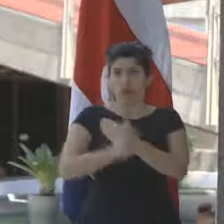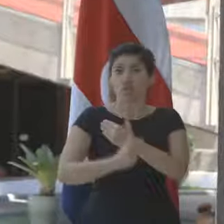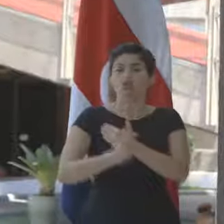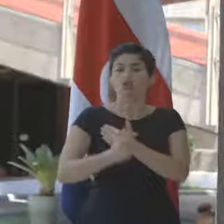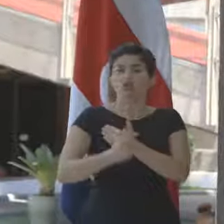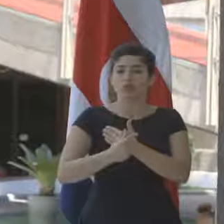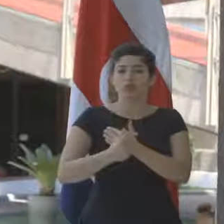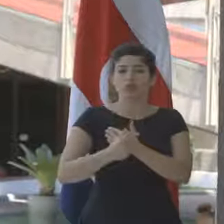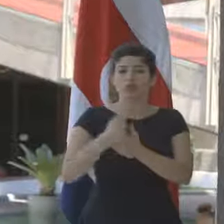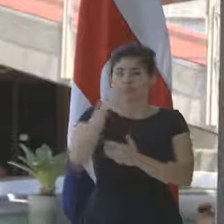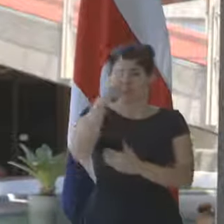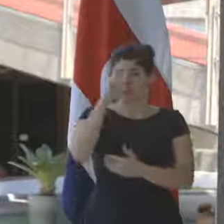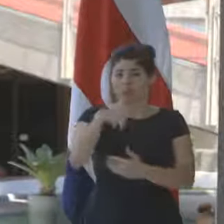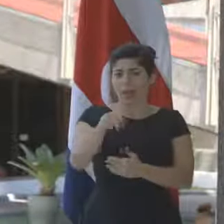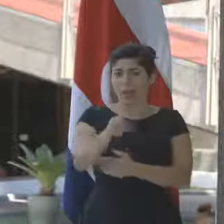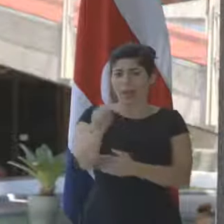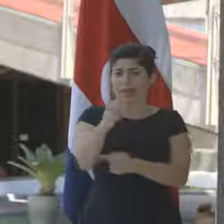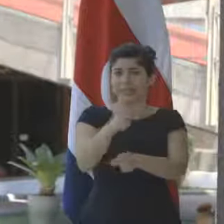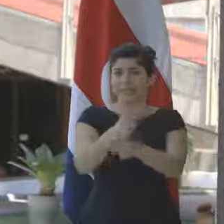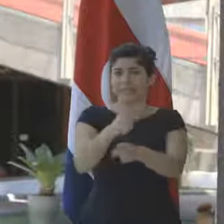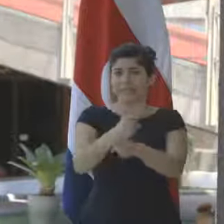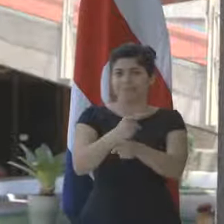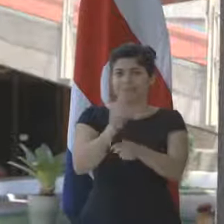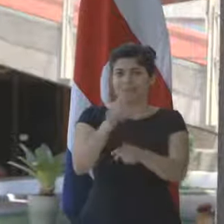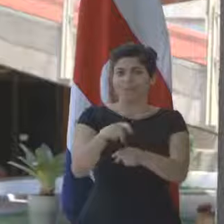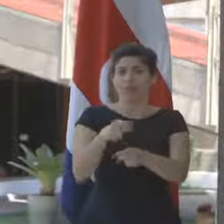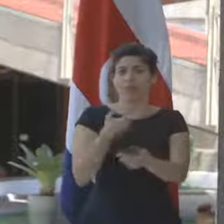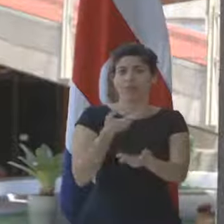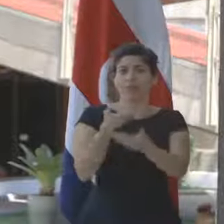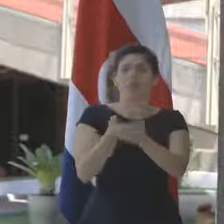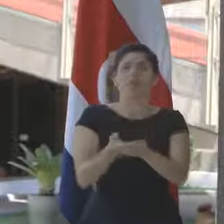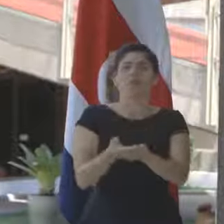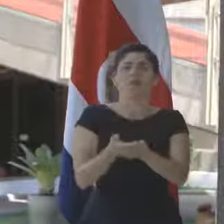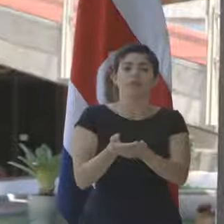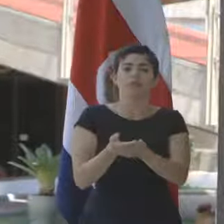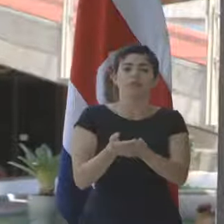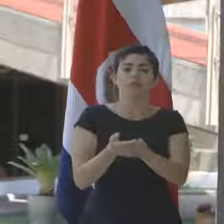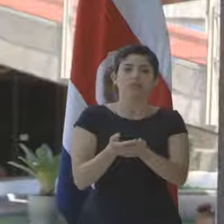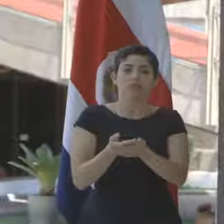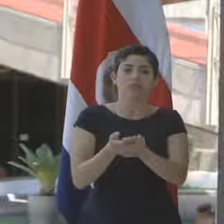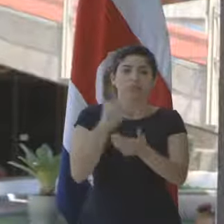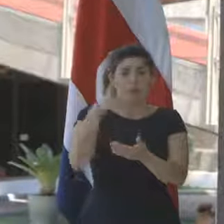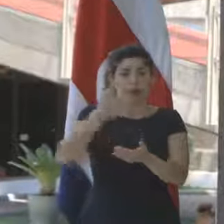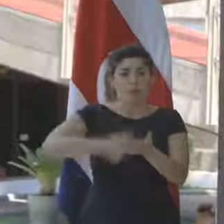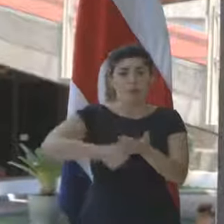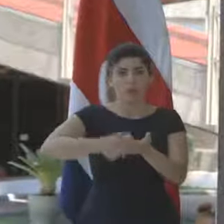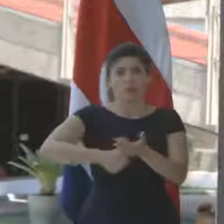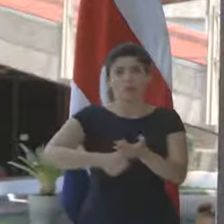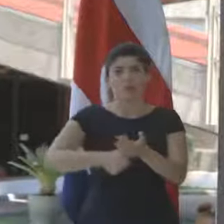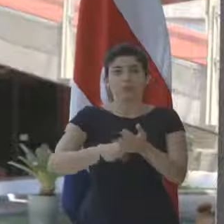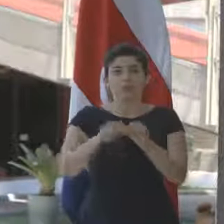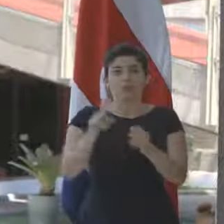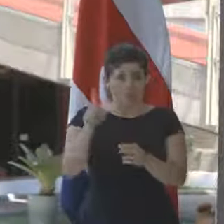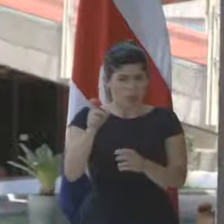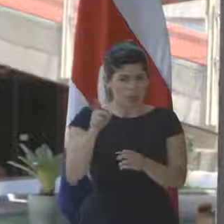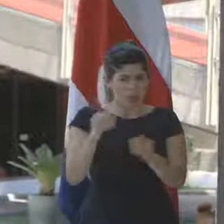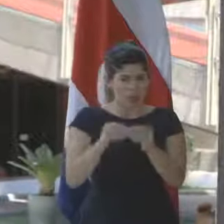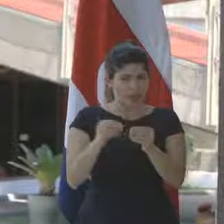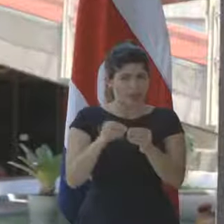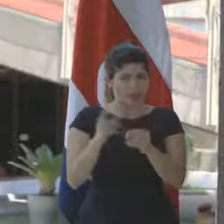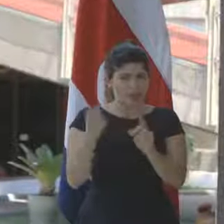creo que es el mes oportuno en el que esto debe llegar a una votación. ¿Tenías una pregunta más?